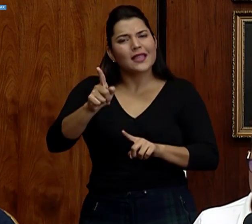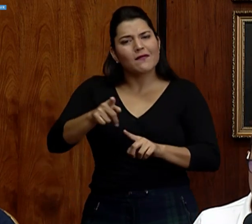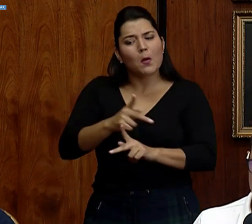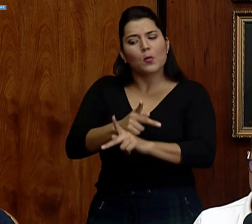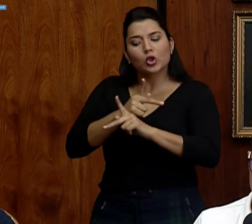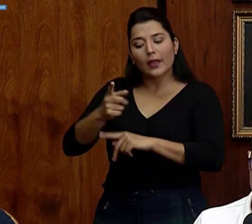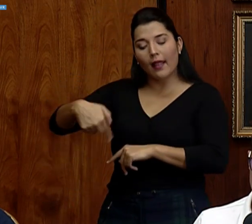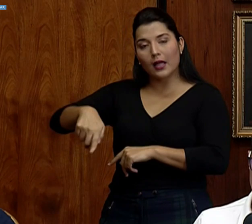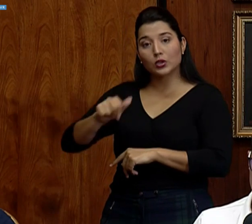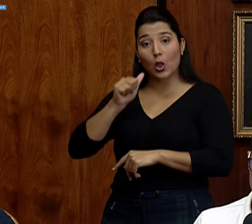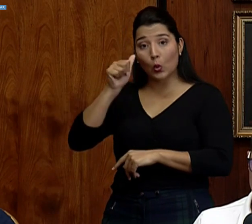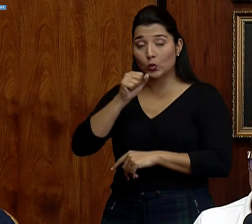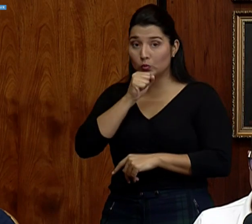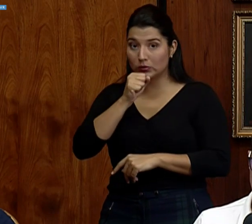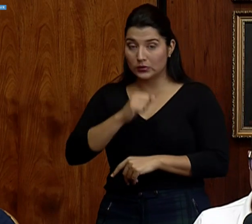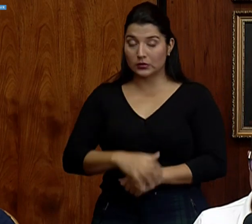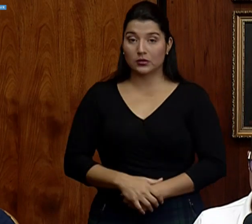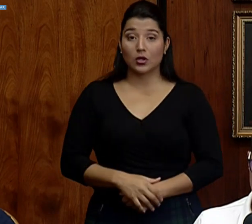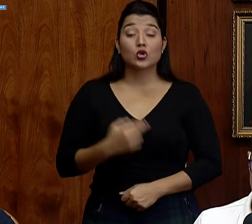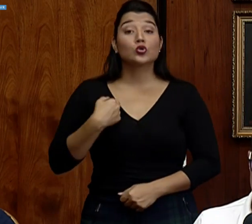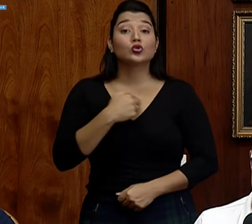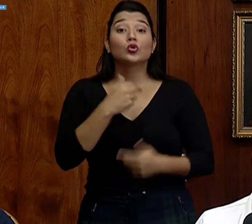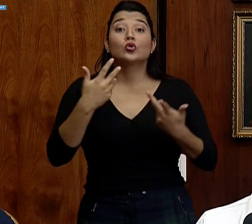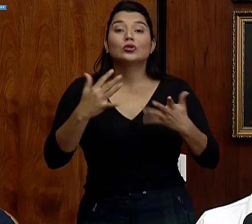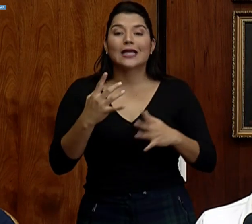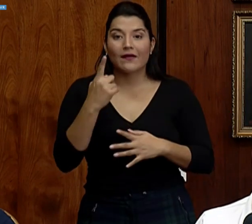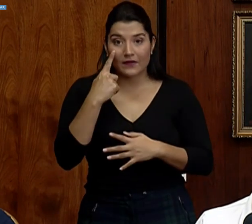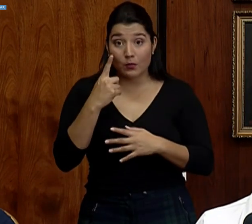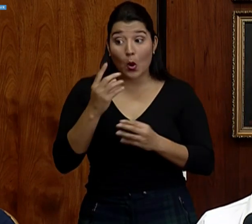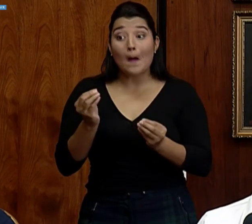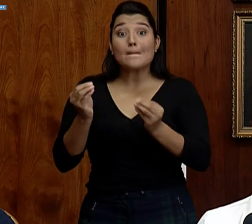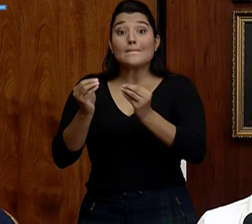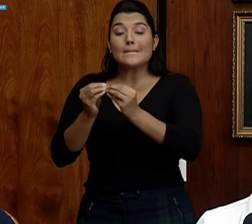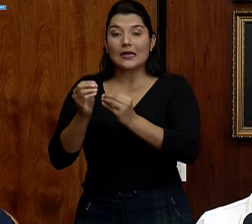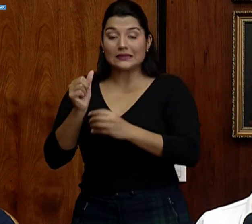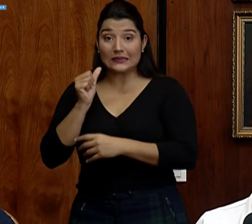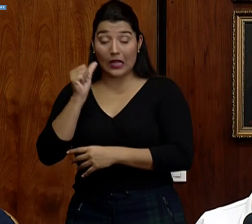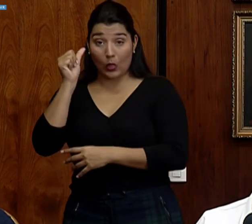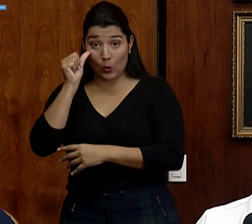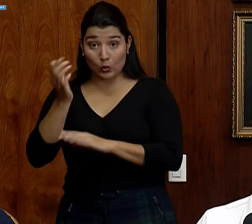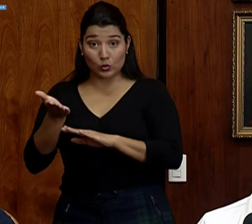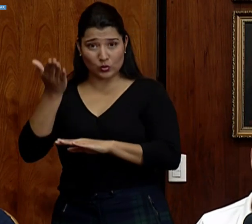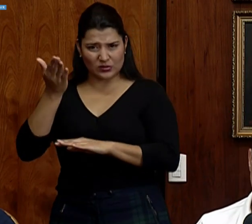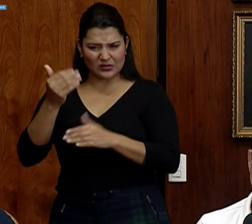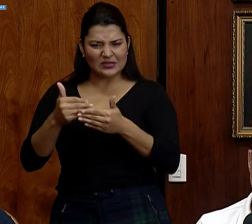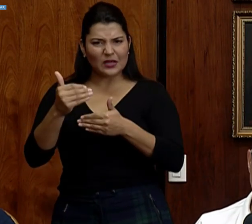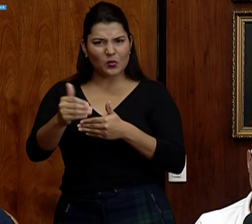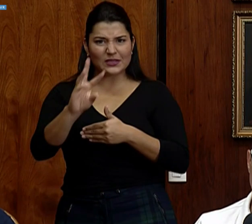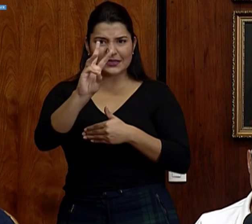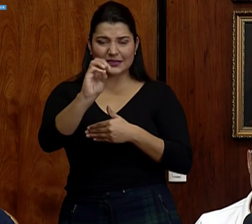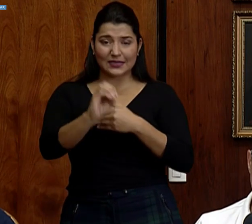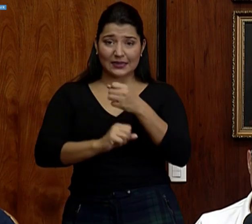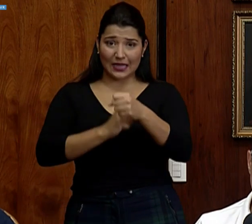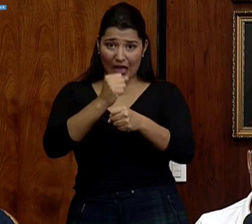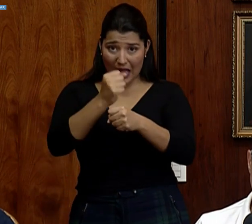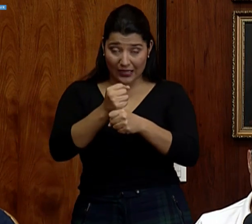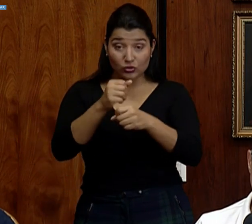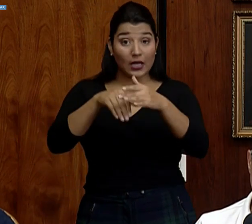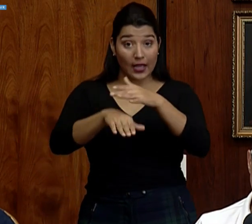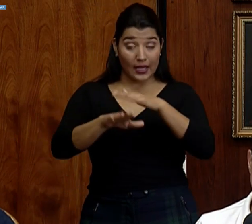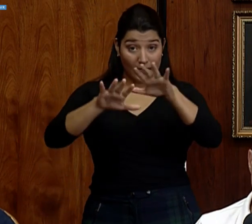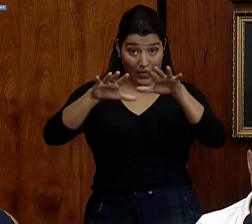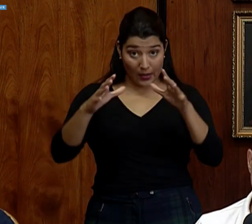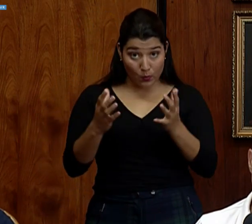ellos. Ya hemos visto que entre más edad y especialmente ya después de los 60 años, a nivel mundial,